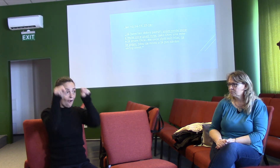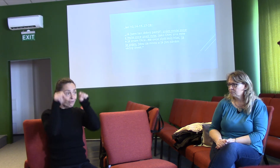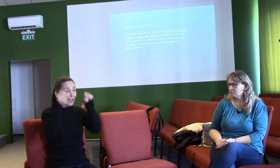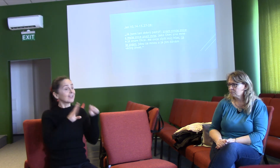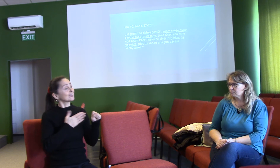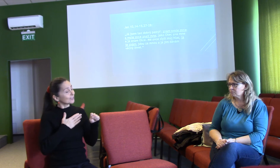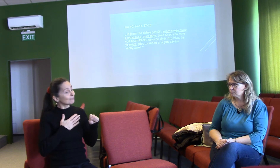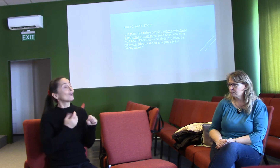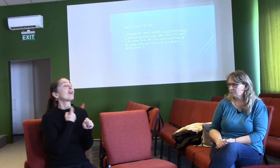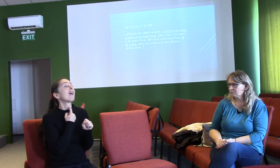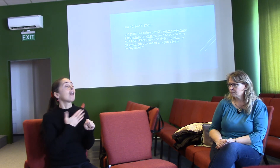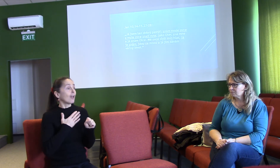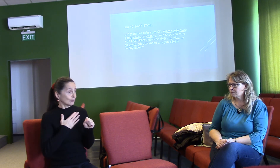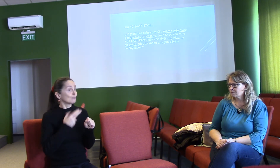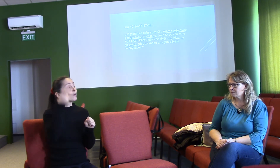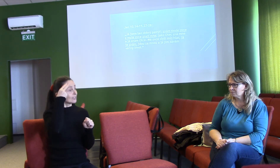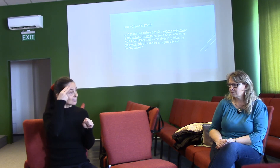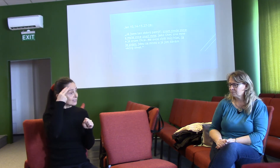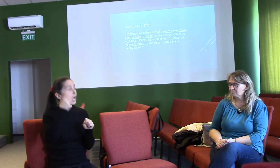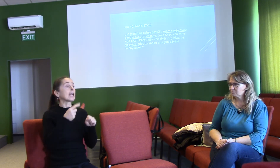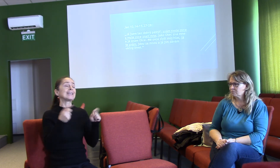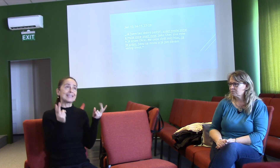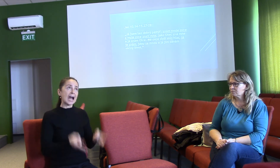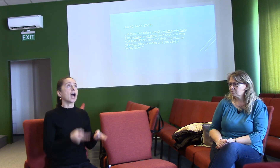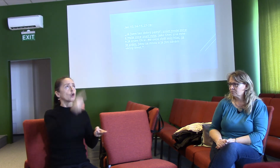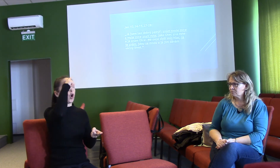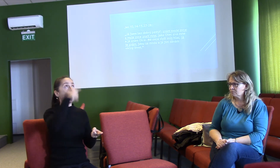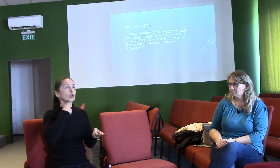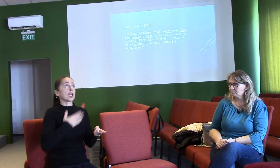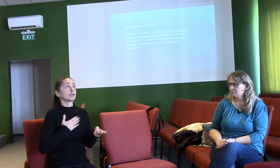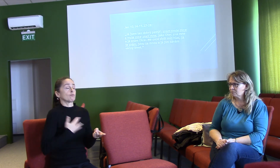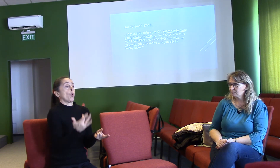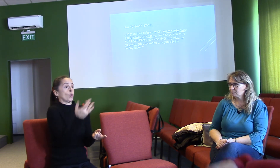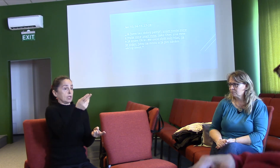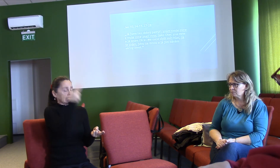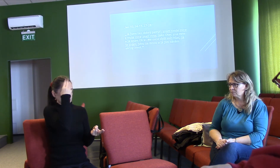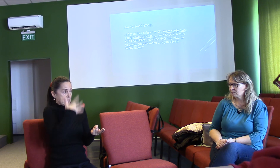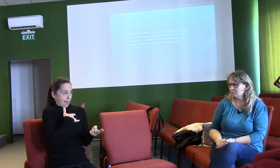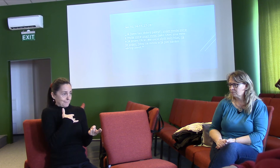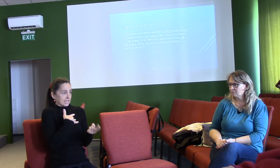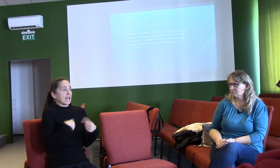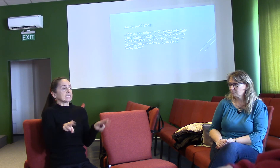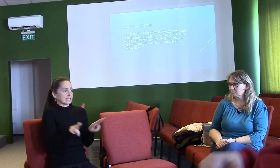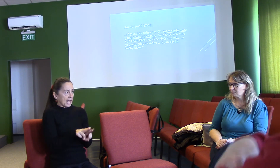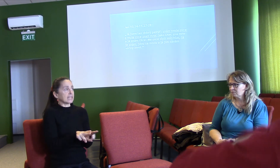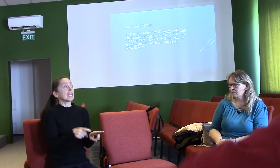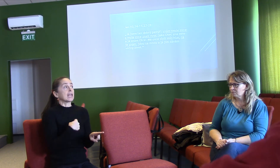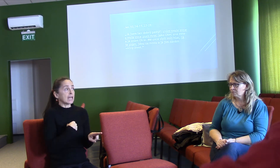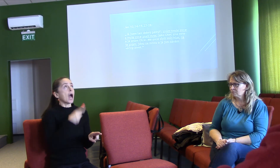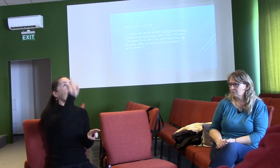Jako otec znám mne a já znám otce. mé ovce slyší můj hlas, já je znám, jdou za mnou a já